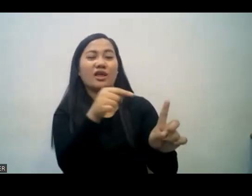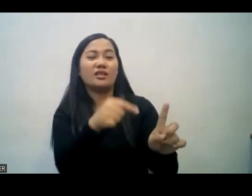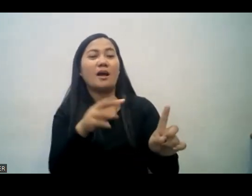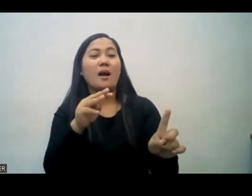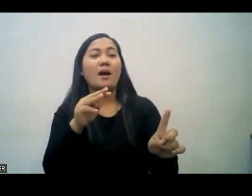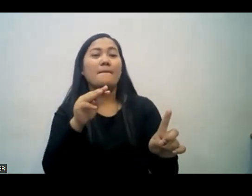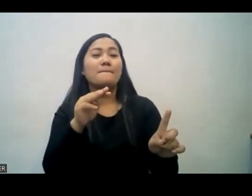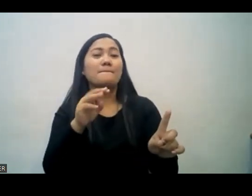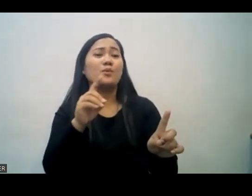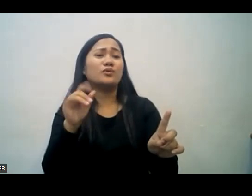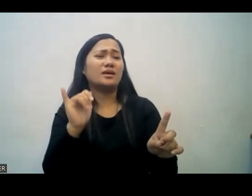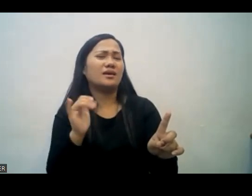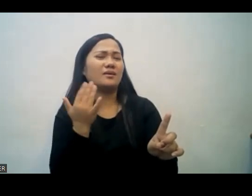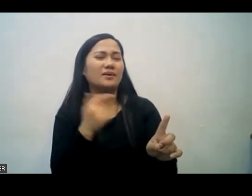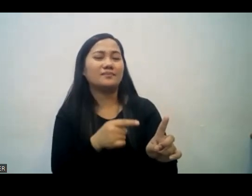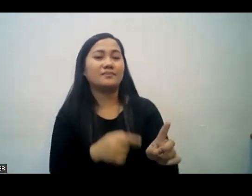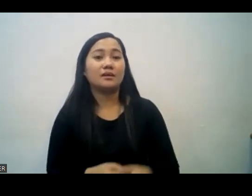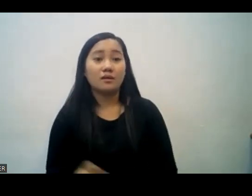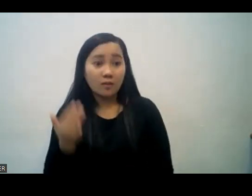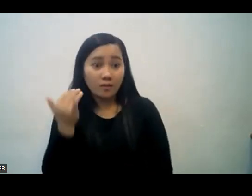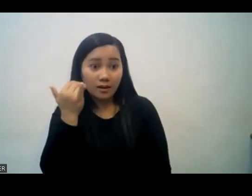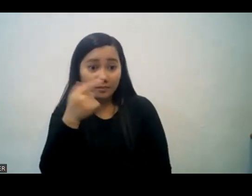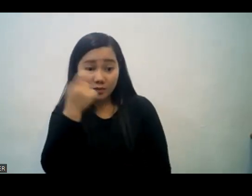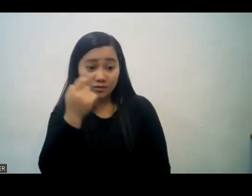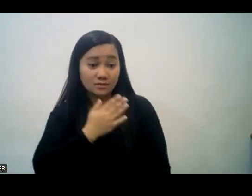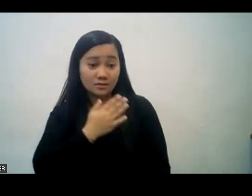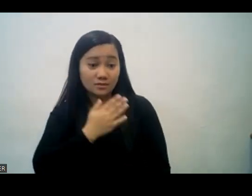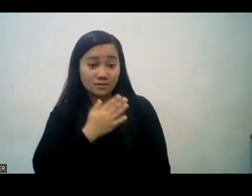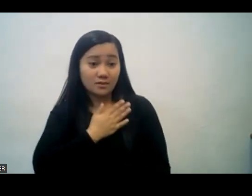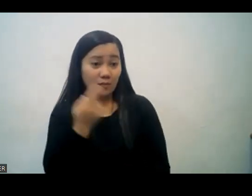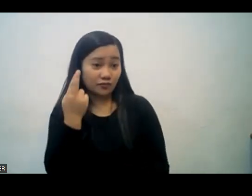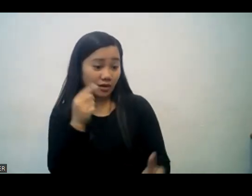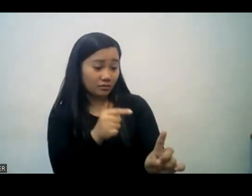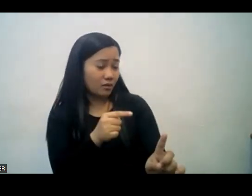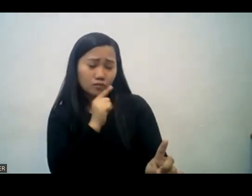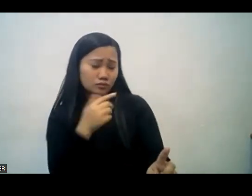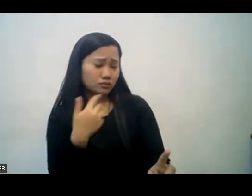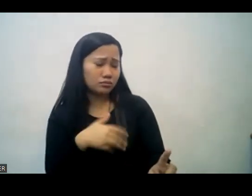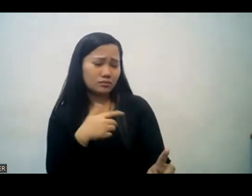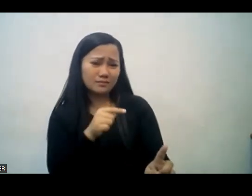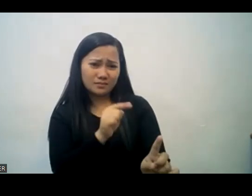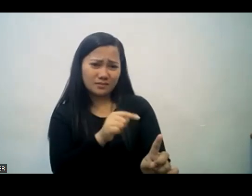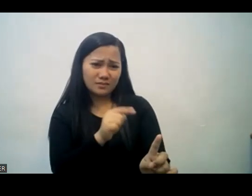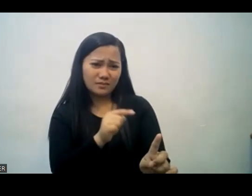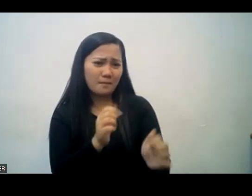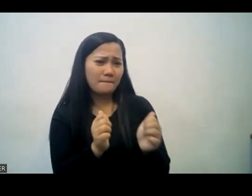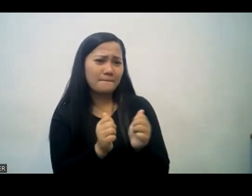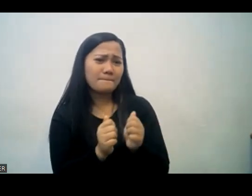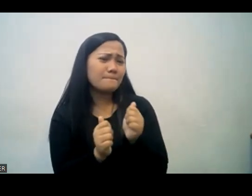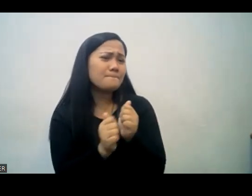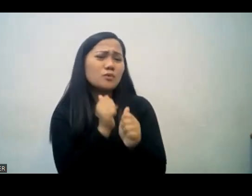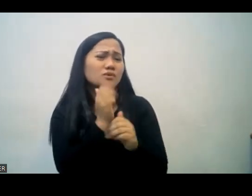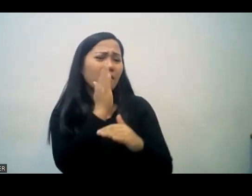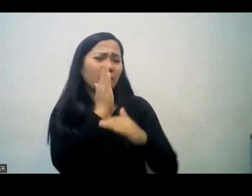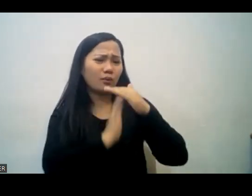said Moody is the person who is the most